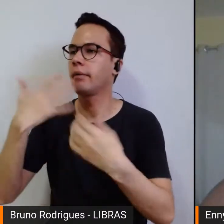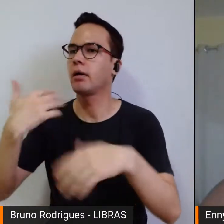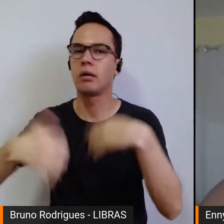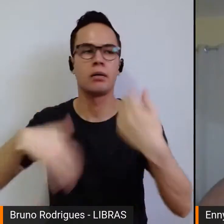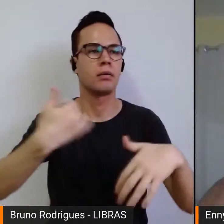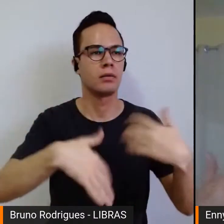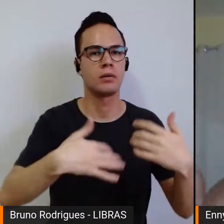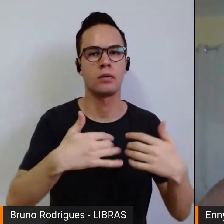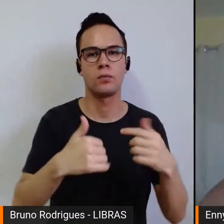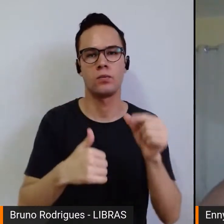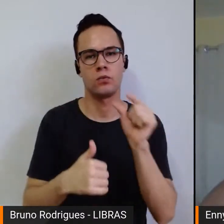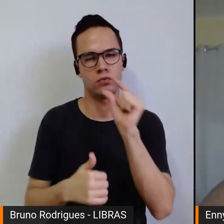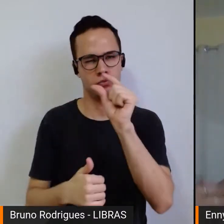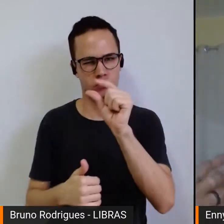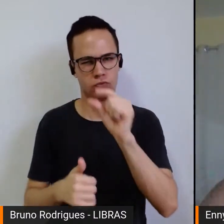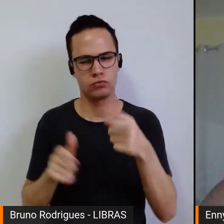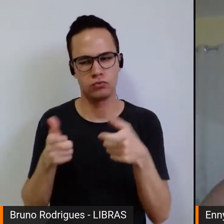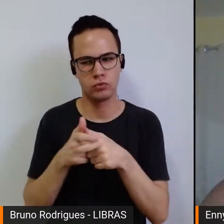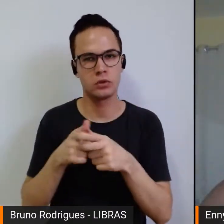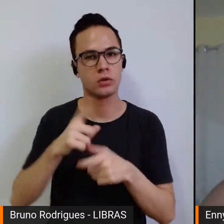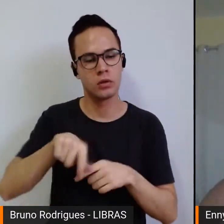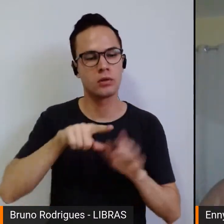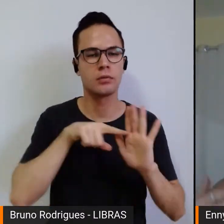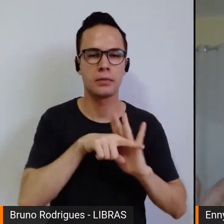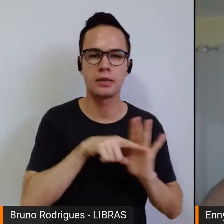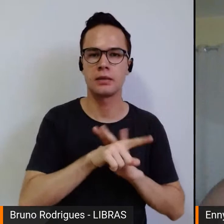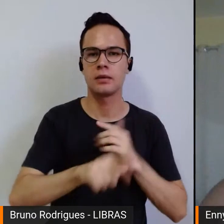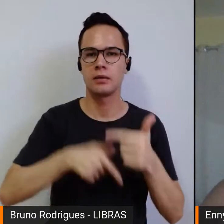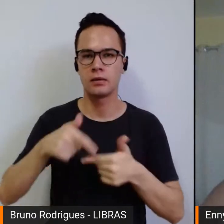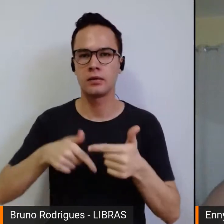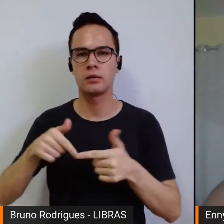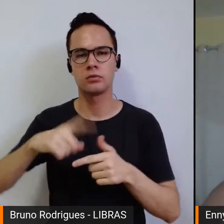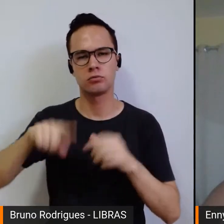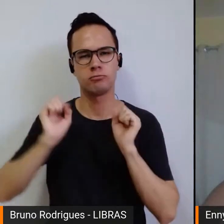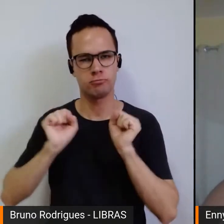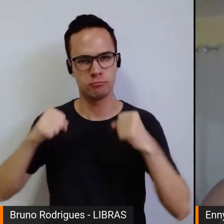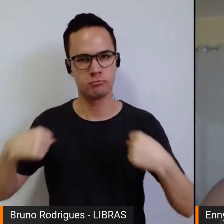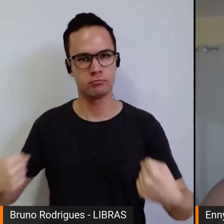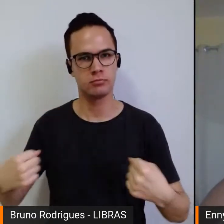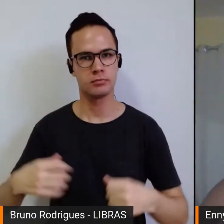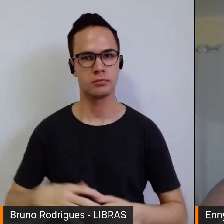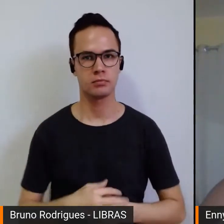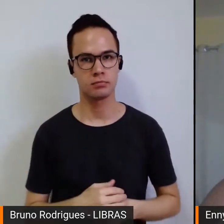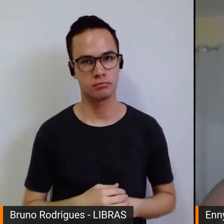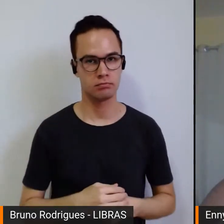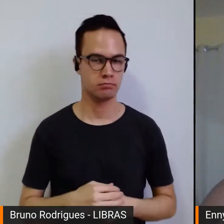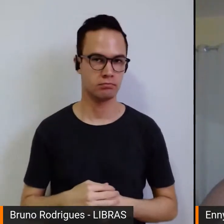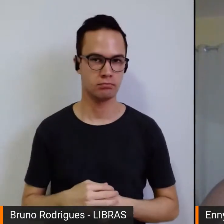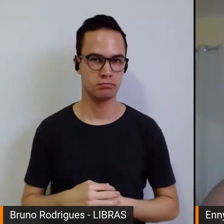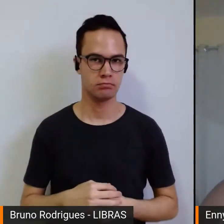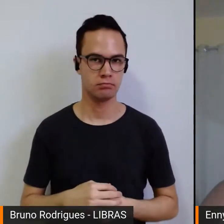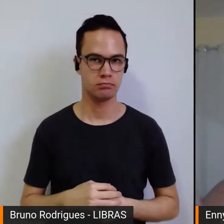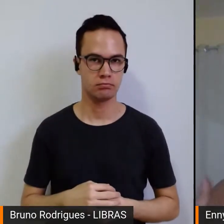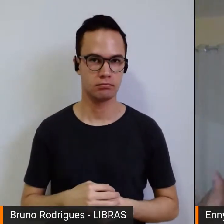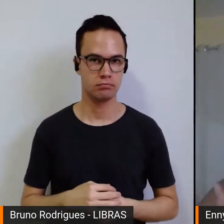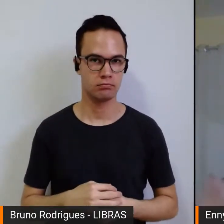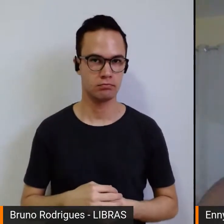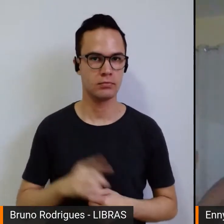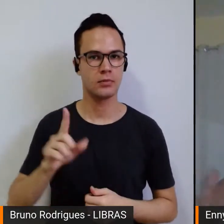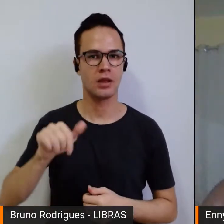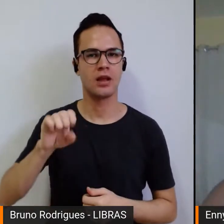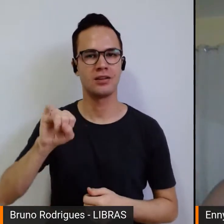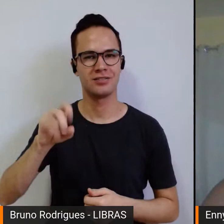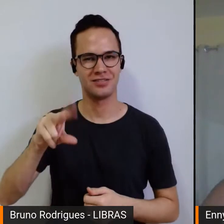sobre as nossas pesquisas, os nossos trabalhos, o nosso empenho nesse sentido e a Silvana